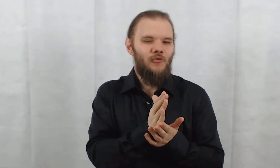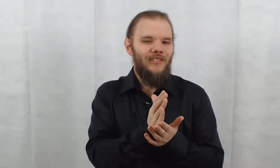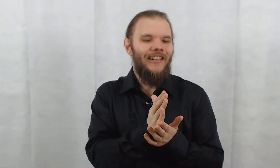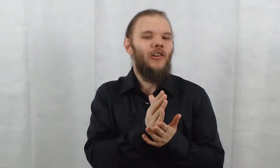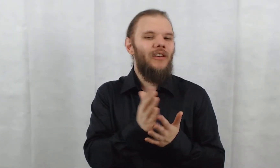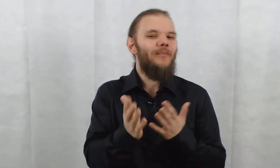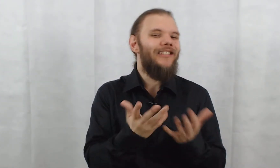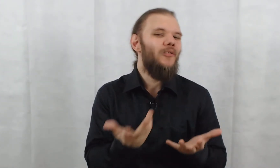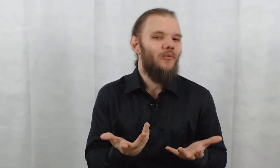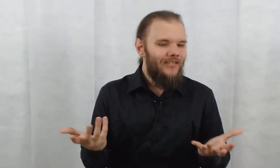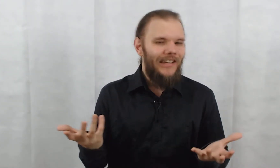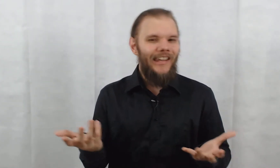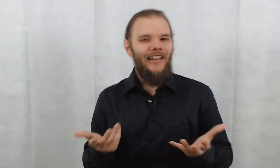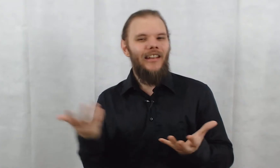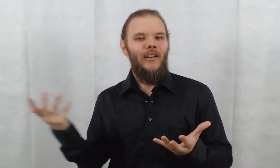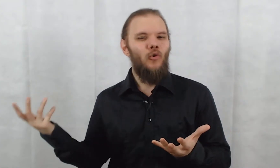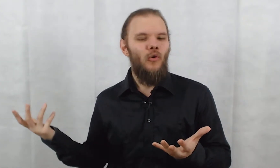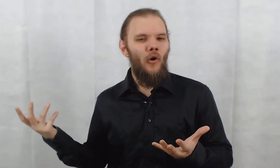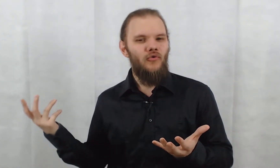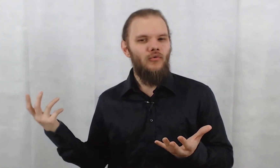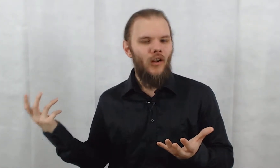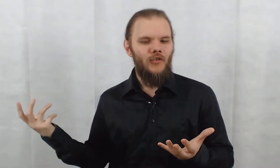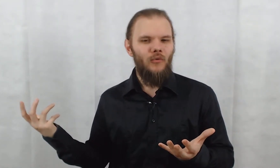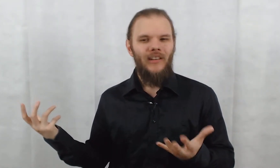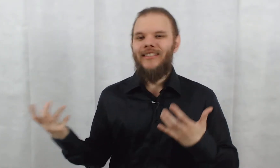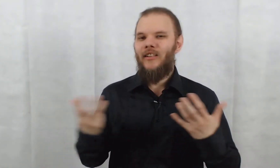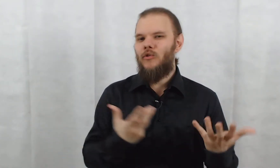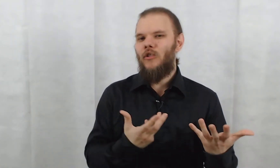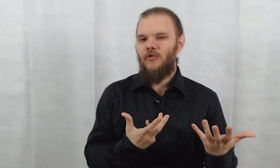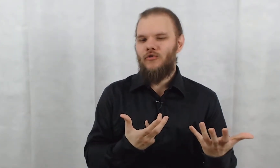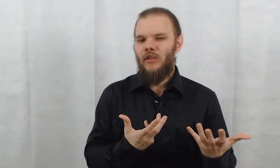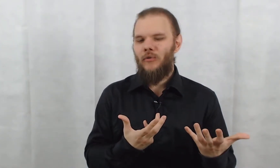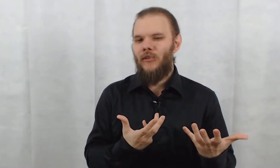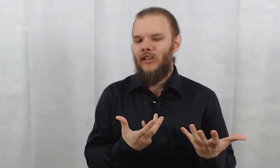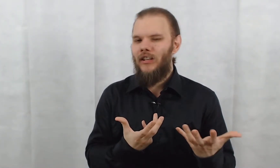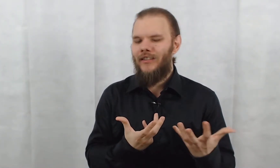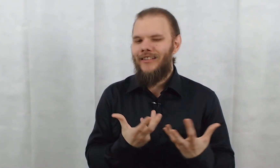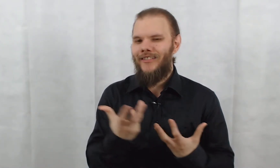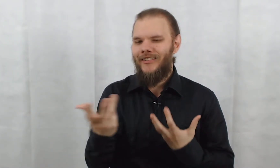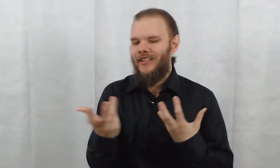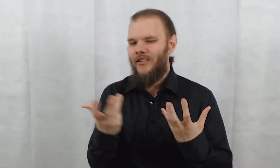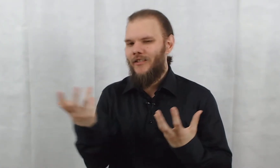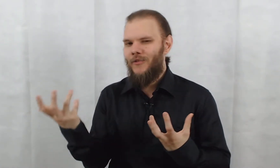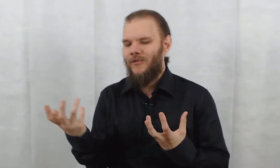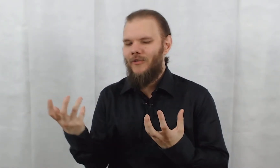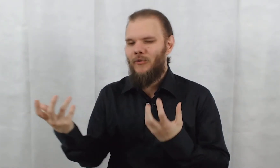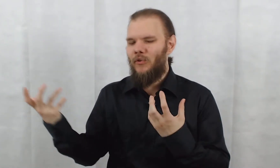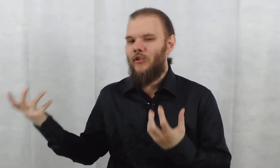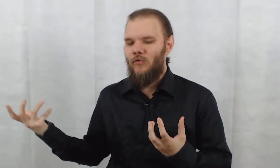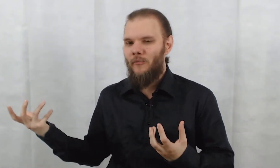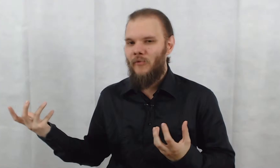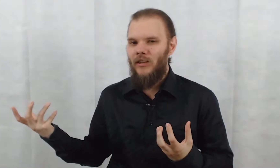me dis qu'elle connaît peut-être le nom. Et elle est au courant du Roth, donc est-ce qu'elle est au courant du Green aussi ? Est-ce qu'elle sait ce qu'est Swamp Thing